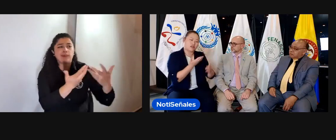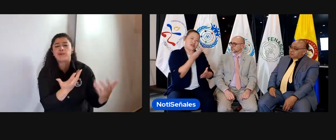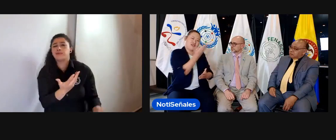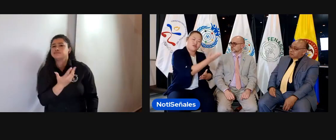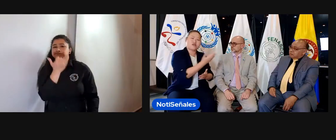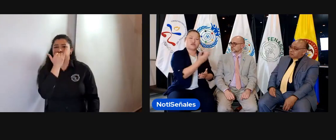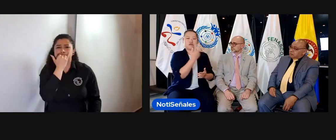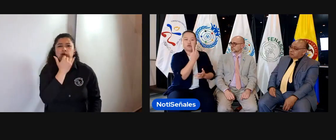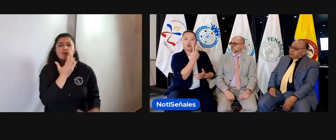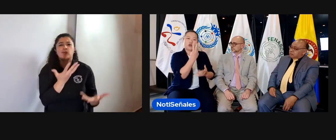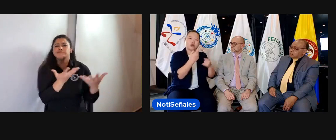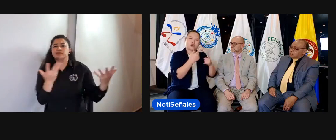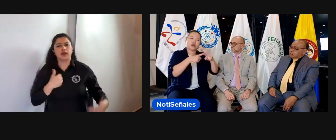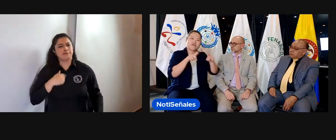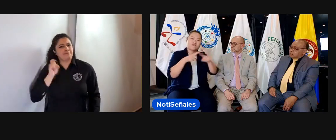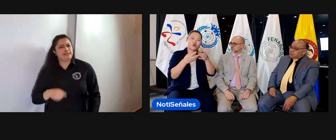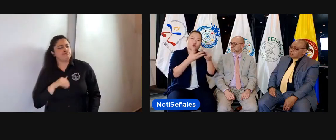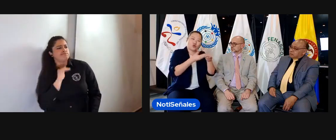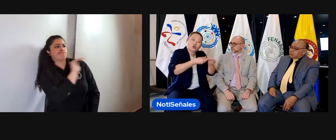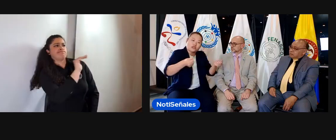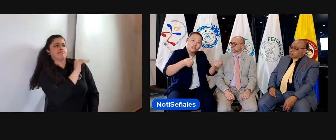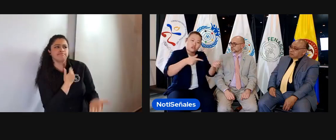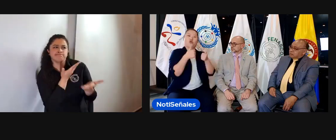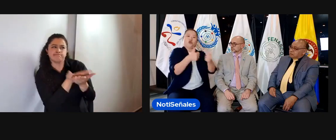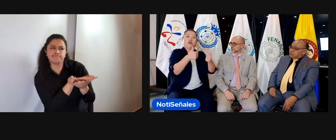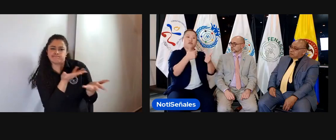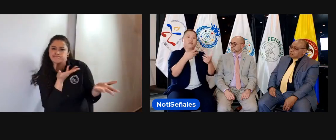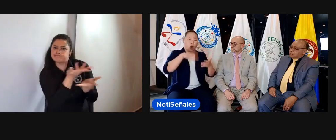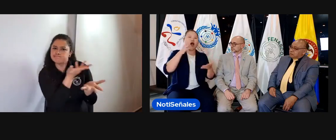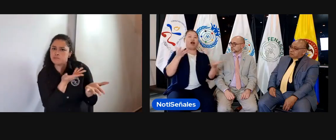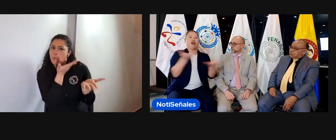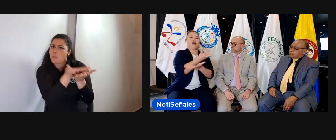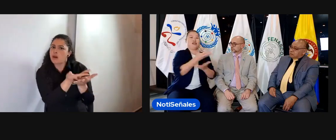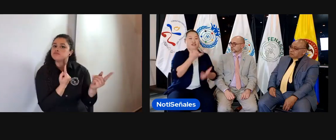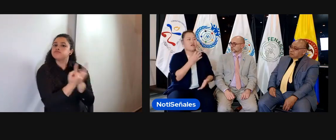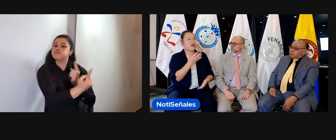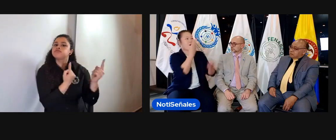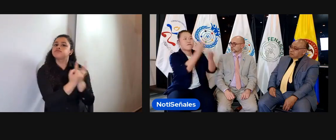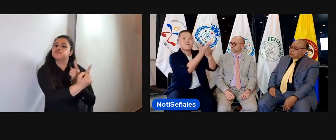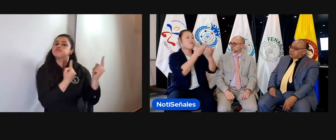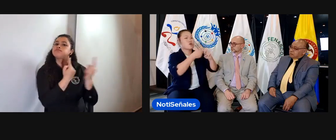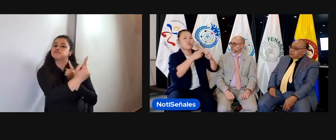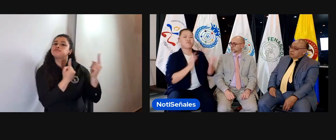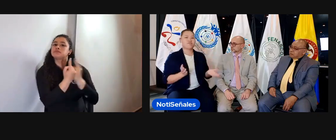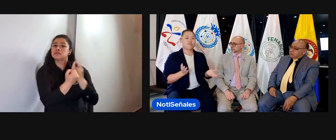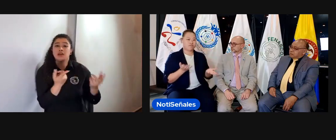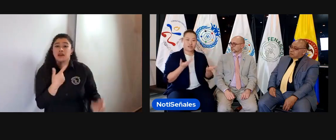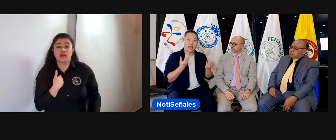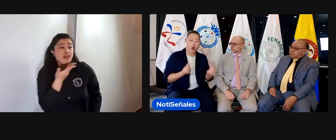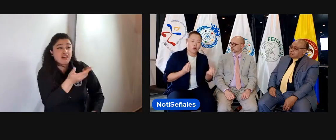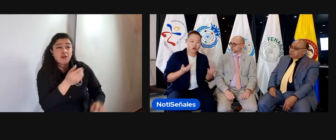problemas, pues se hable, se discuta y se busque la solución. Si lo hacemos de una manera